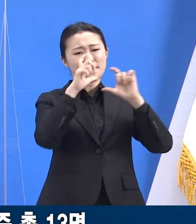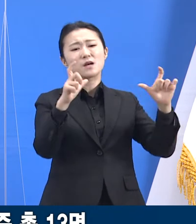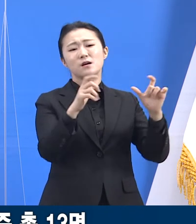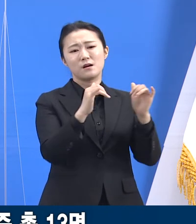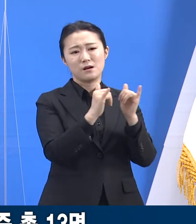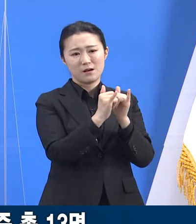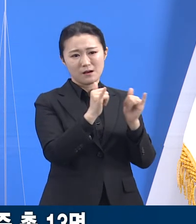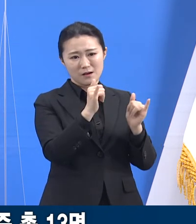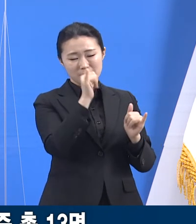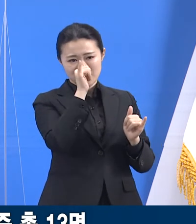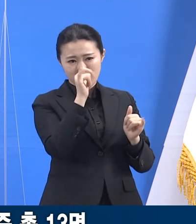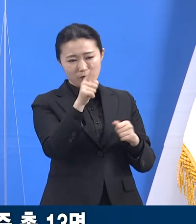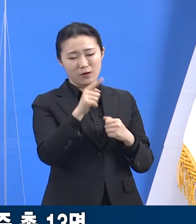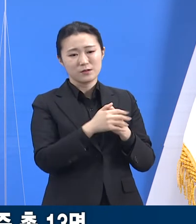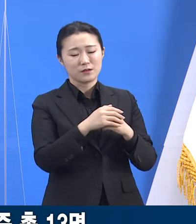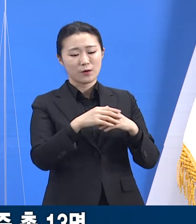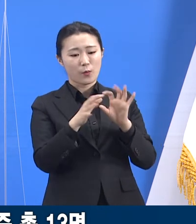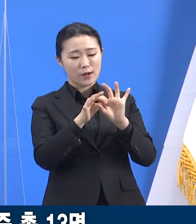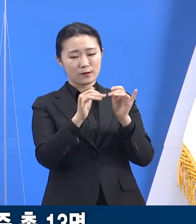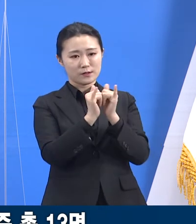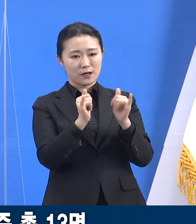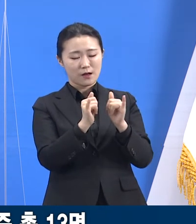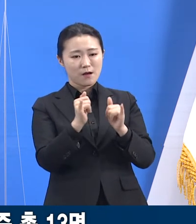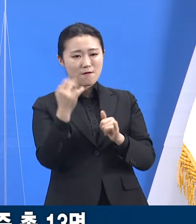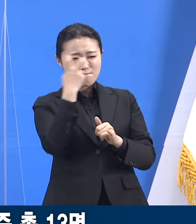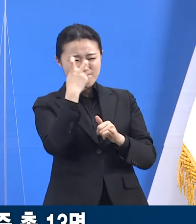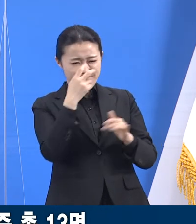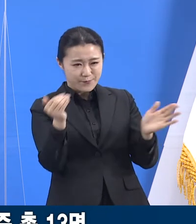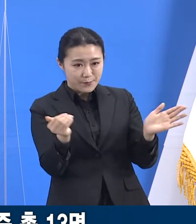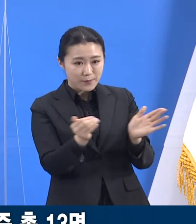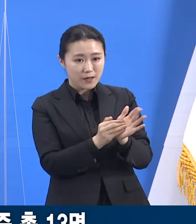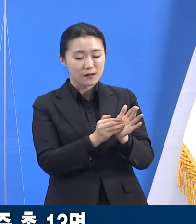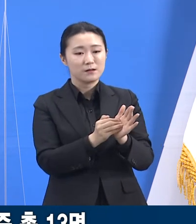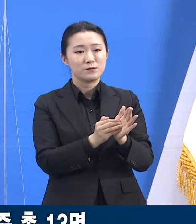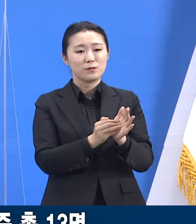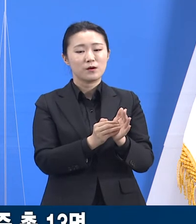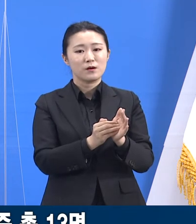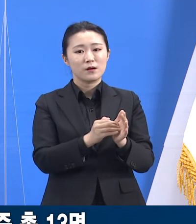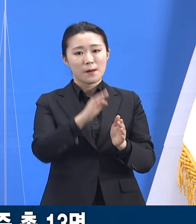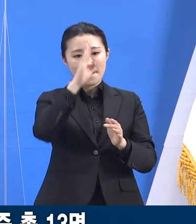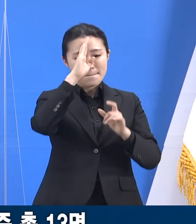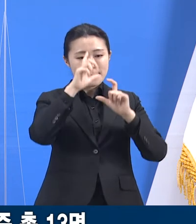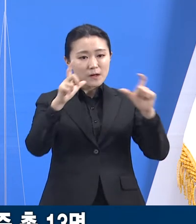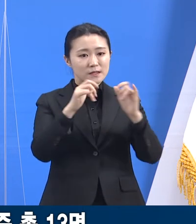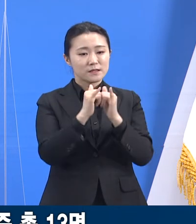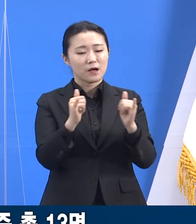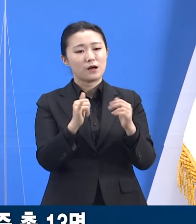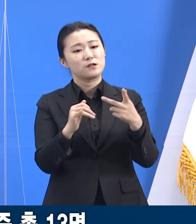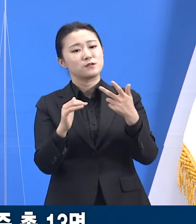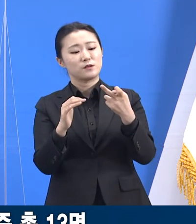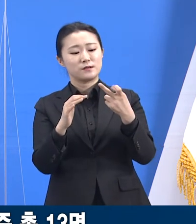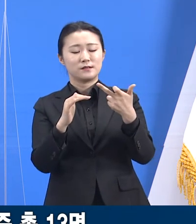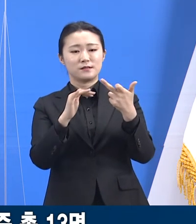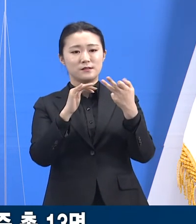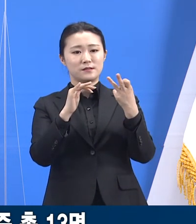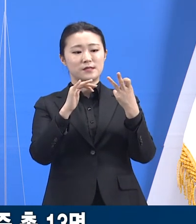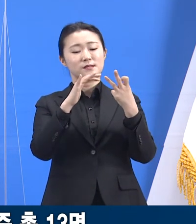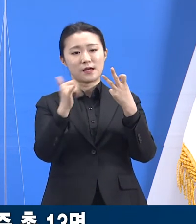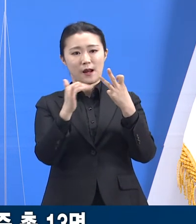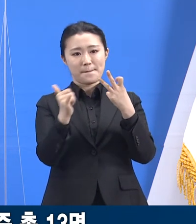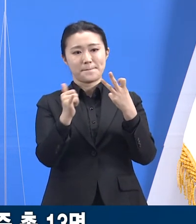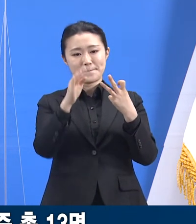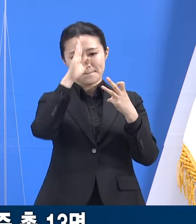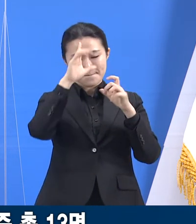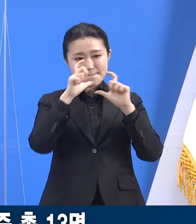27일까지 12명의 추가 확진자가 확인되었습니다. 28일 0시 기준 총